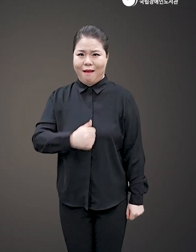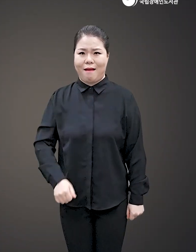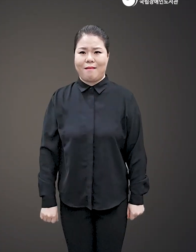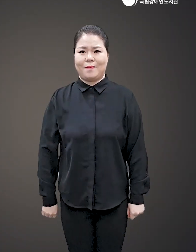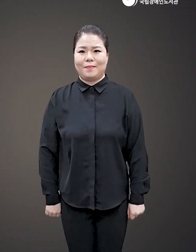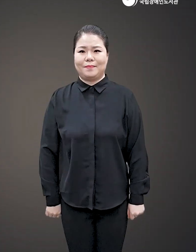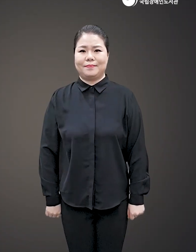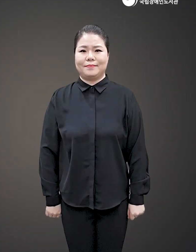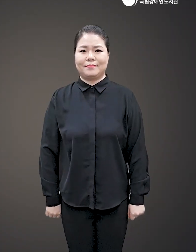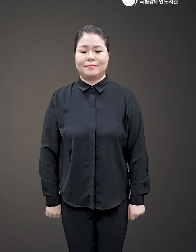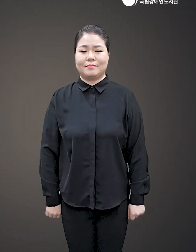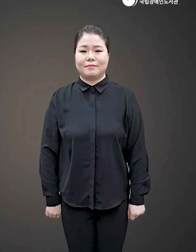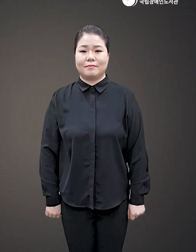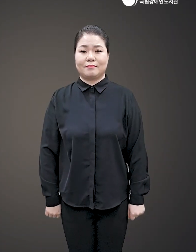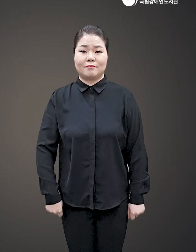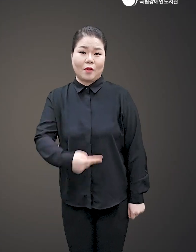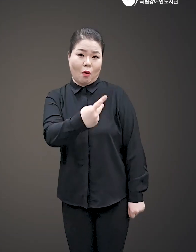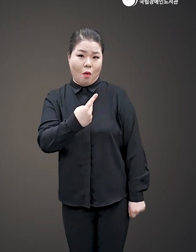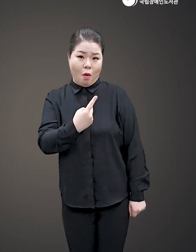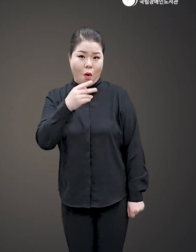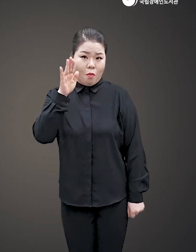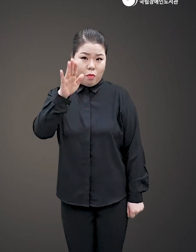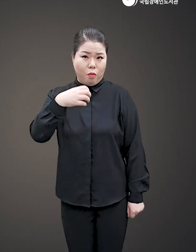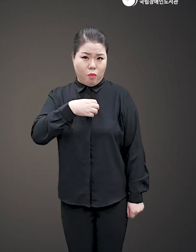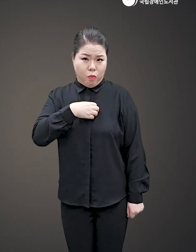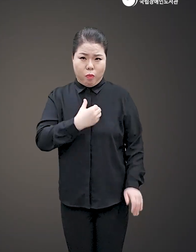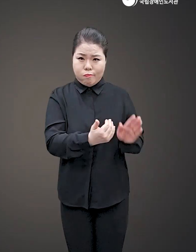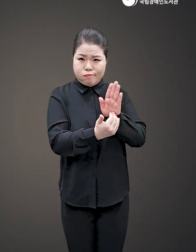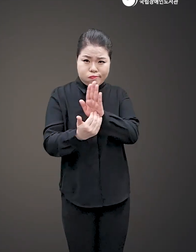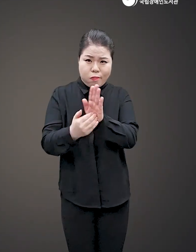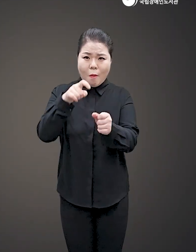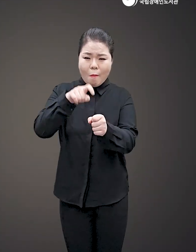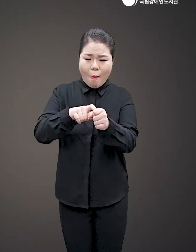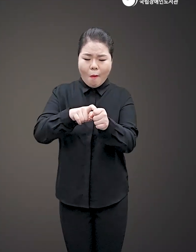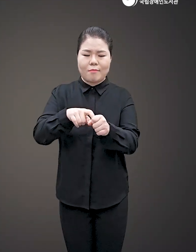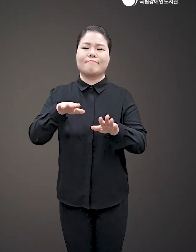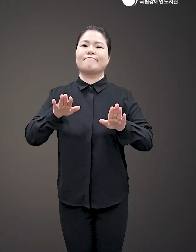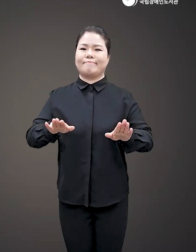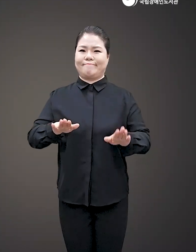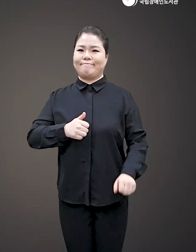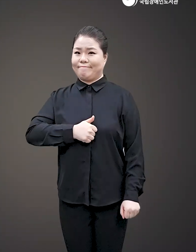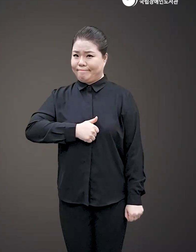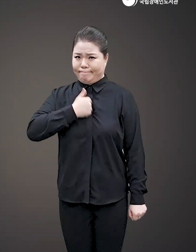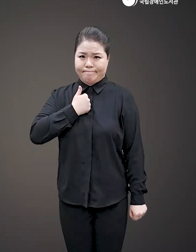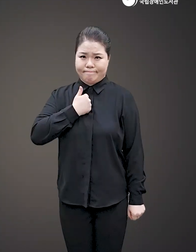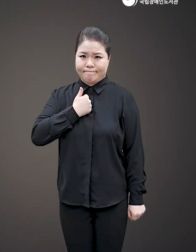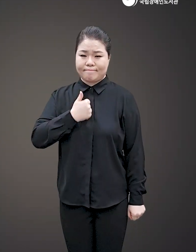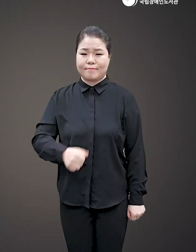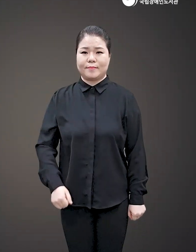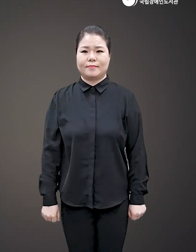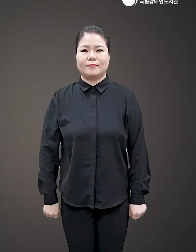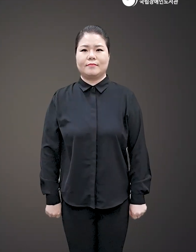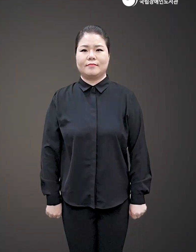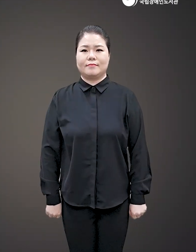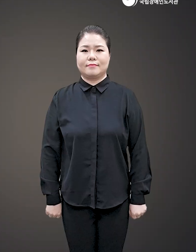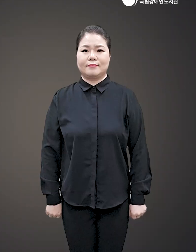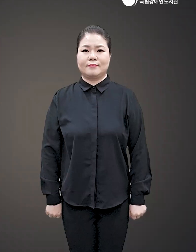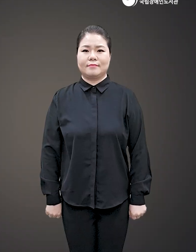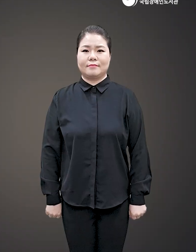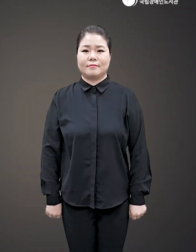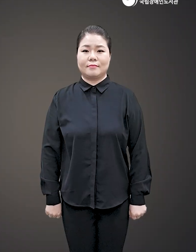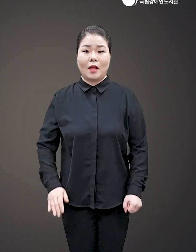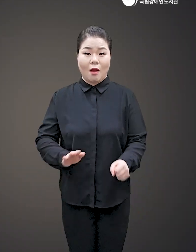공감해 달라고 화를 낸다 나와 상대방 모두가 더 심각한 위험을 만나지 않기를 바라며 화를 낸다